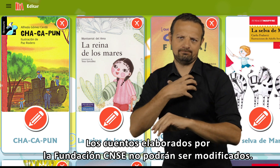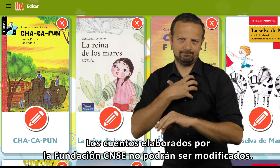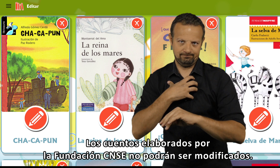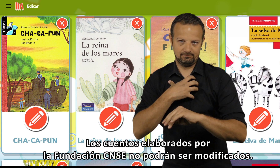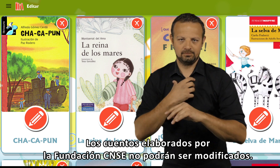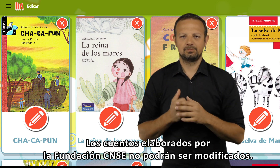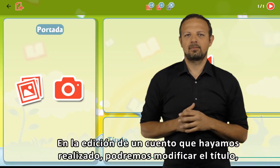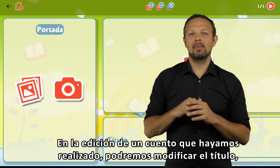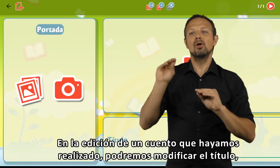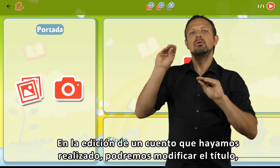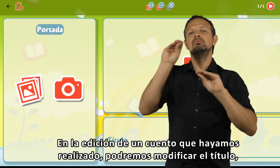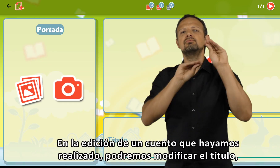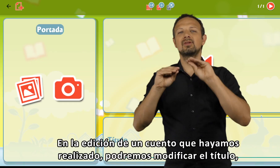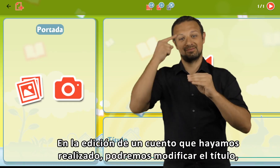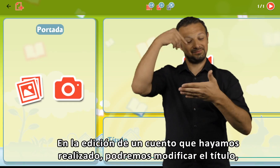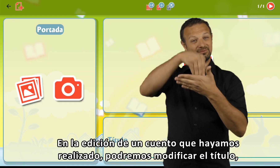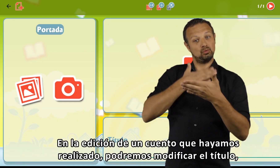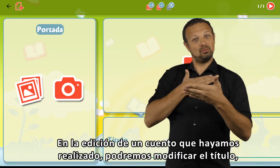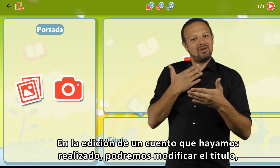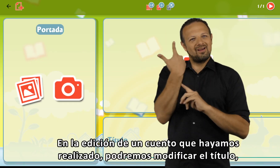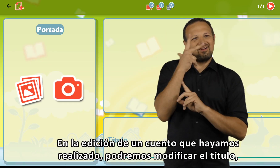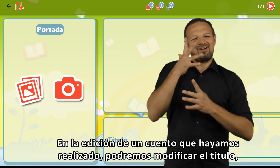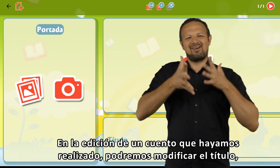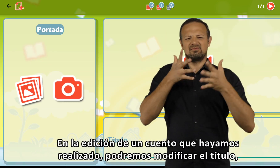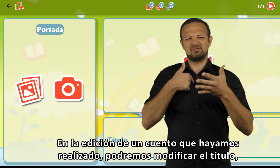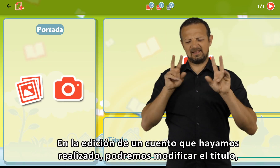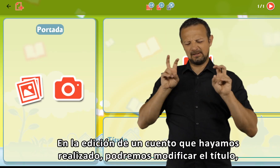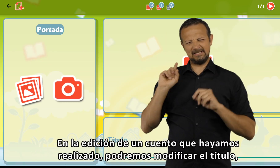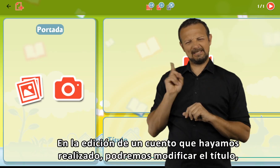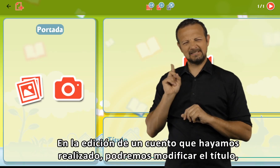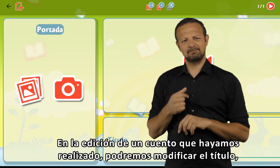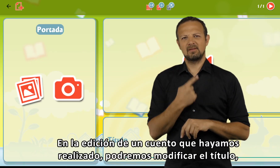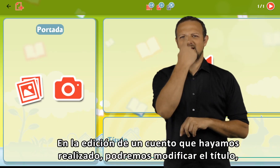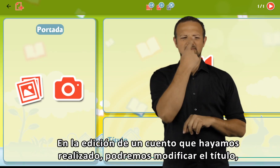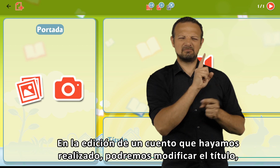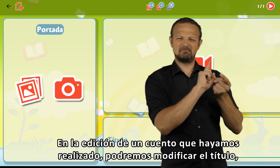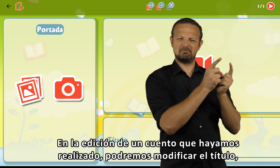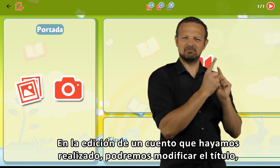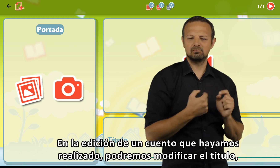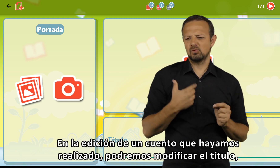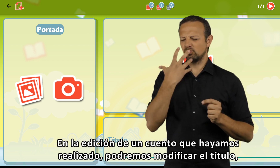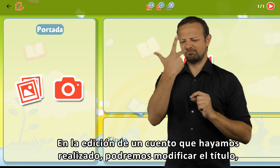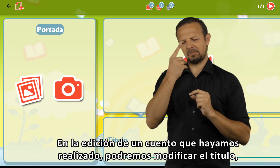no podrán ser modificados. En la edición de un cuento que hayamos realizado, podremos modificar el título,